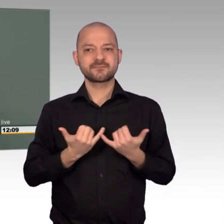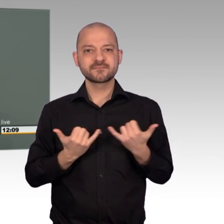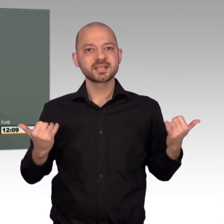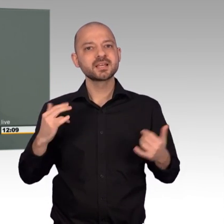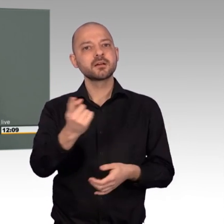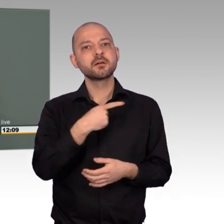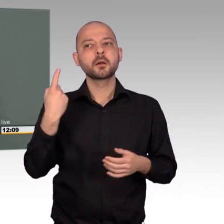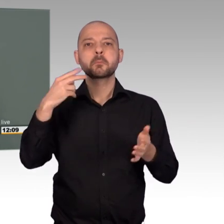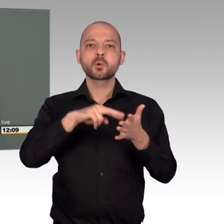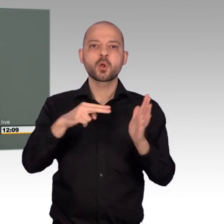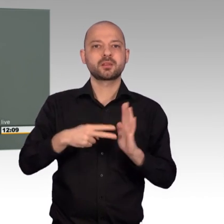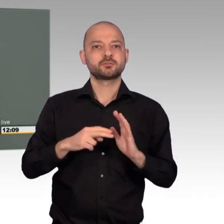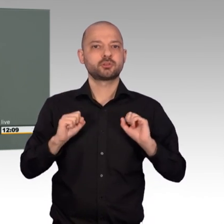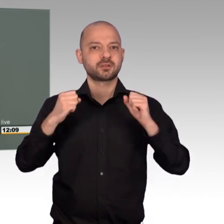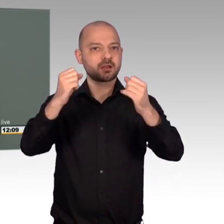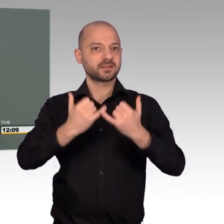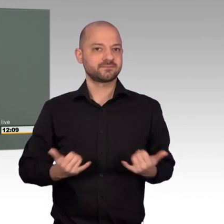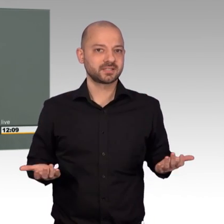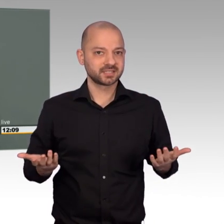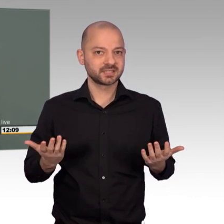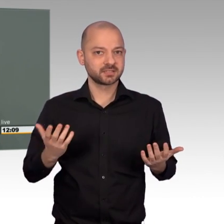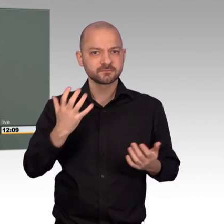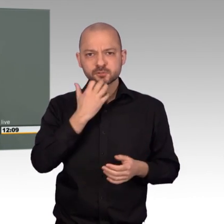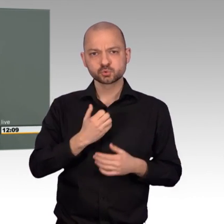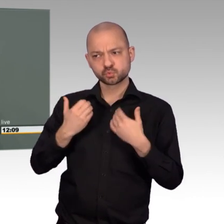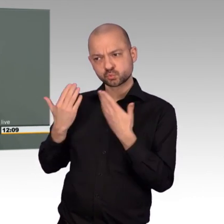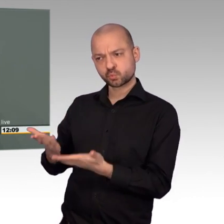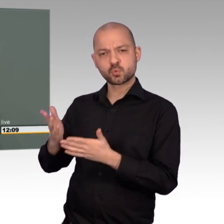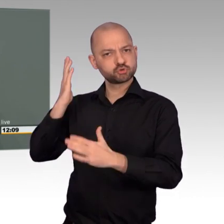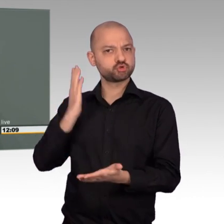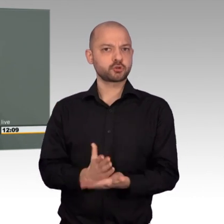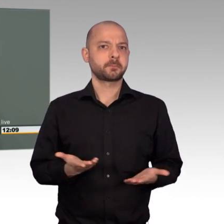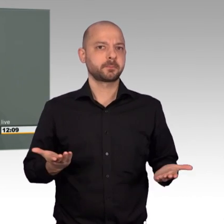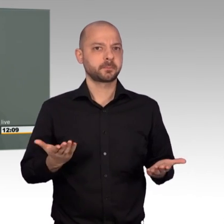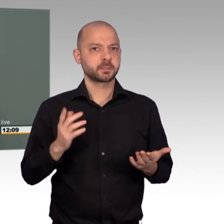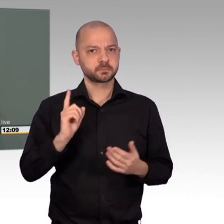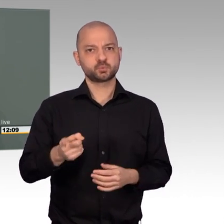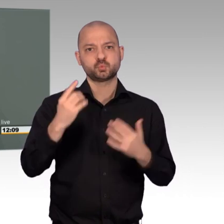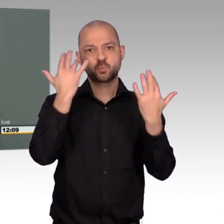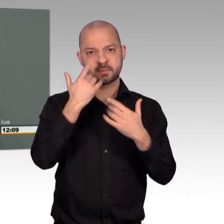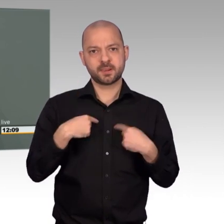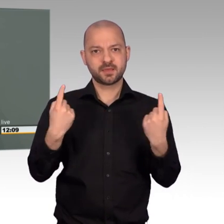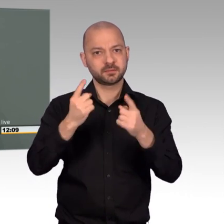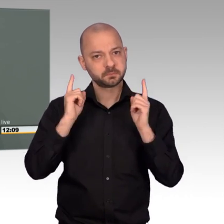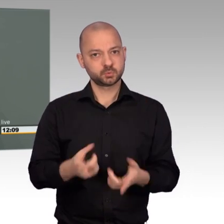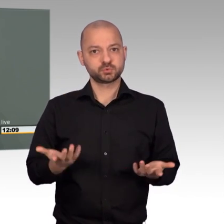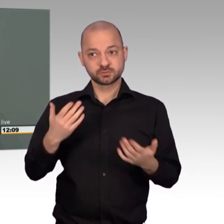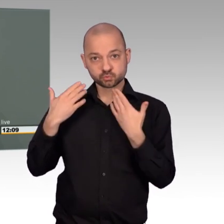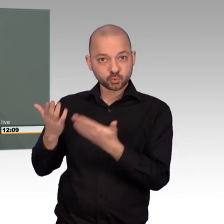Die Bombardierung der Zivilgesellschaft muss sofort aufhören. Die Belagerung von Städten,